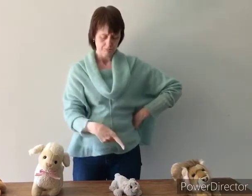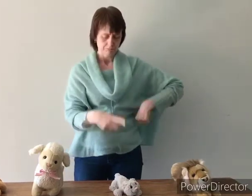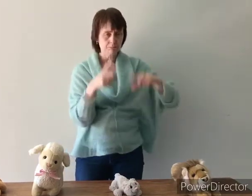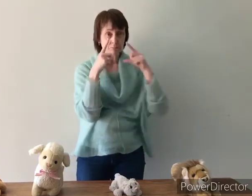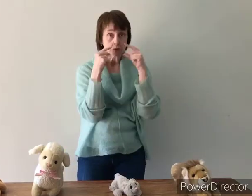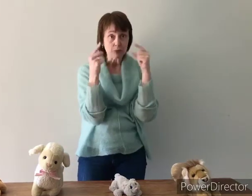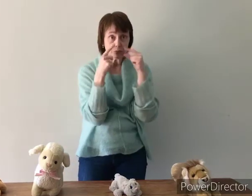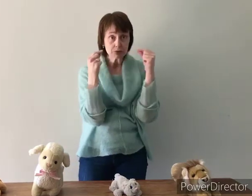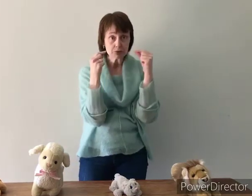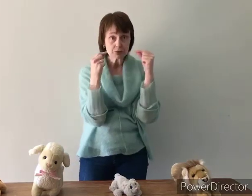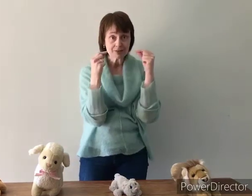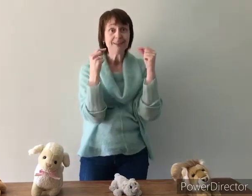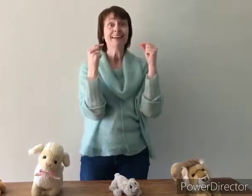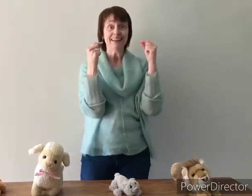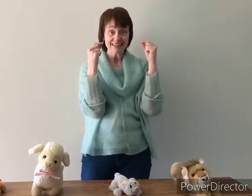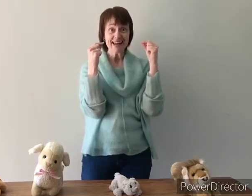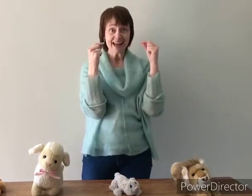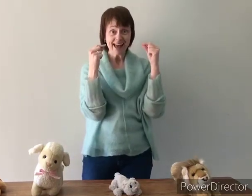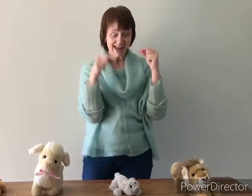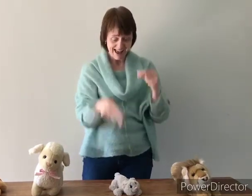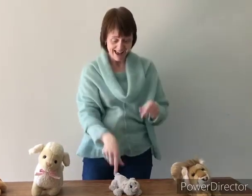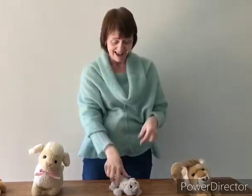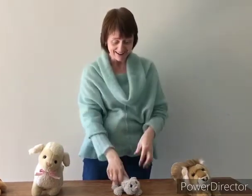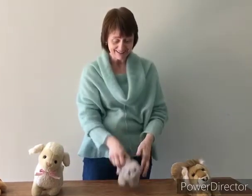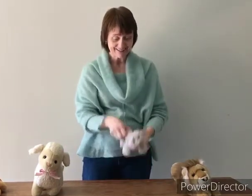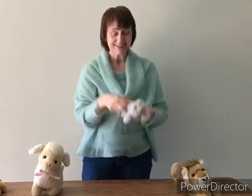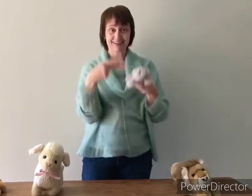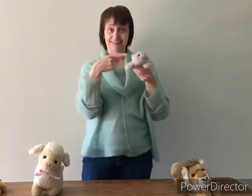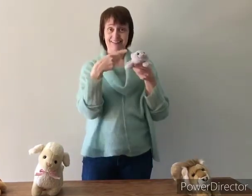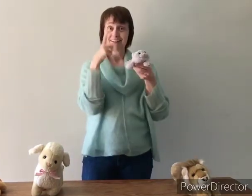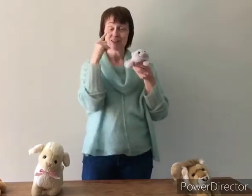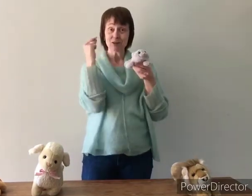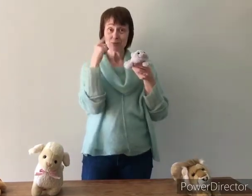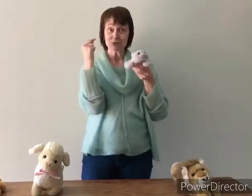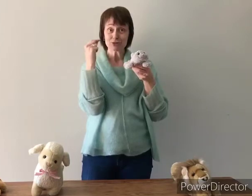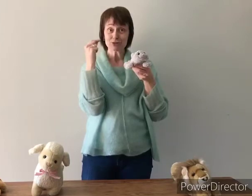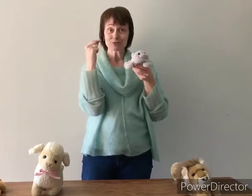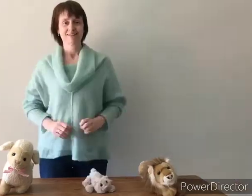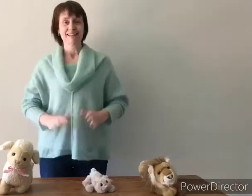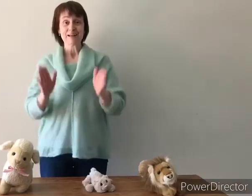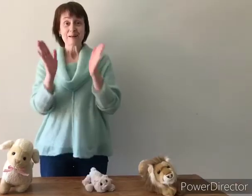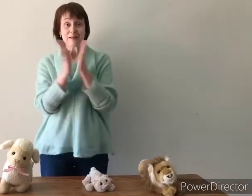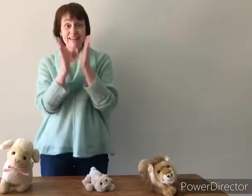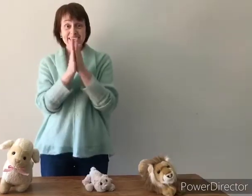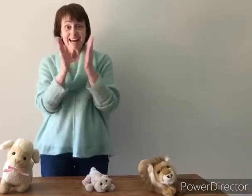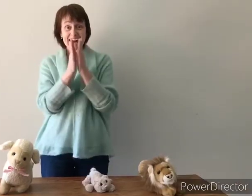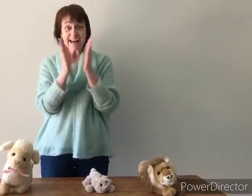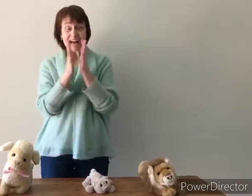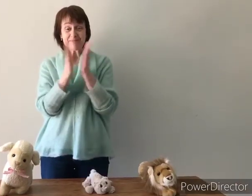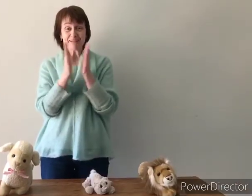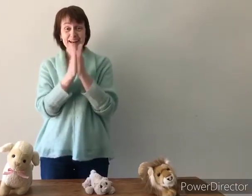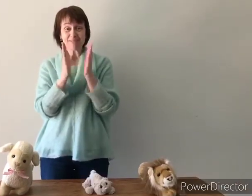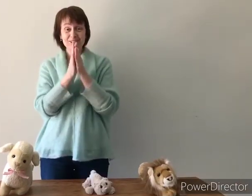Een poes. Ja! De poes. Ja, bravo!